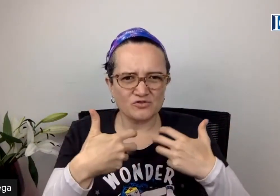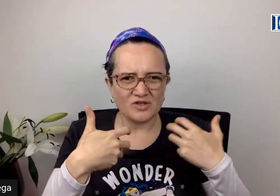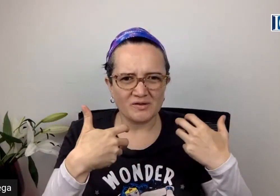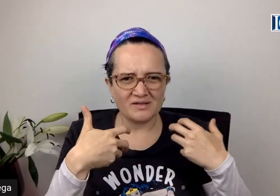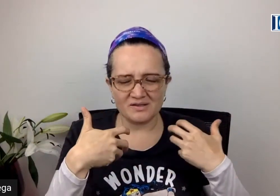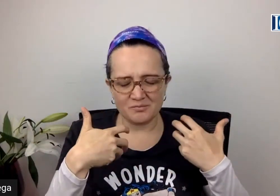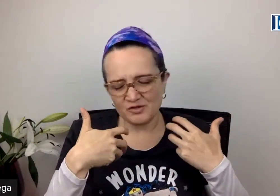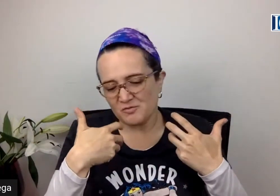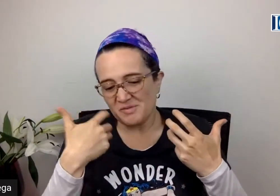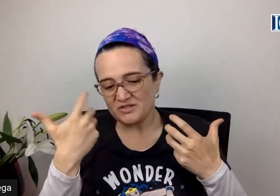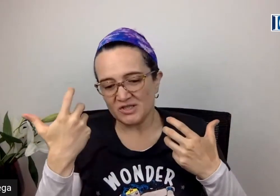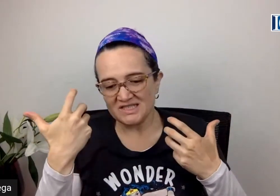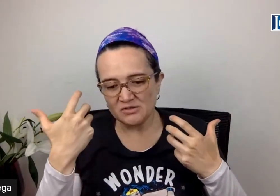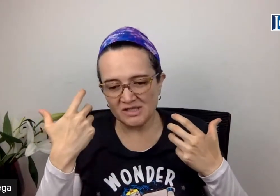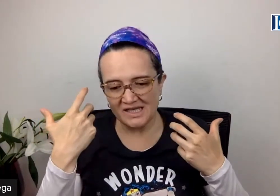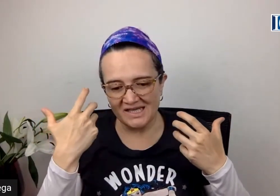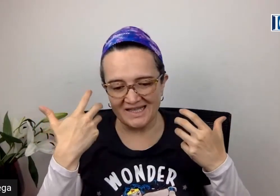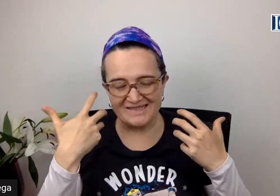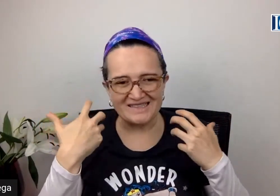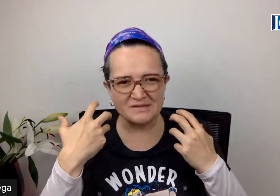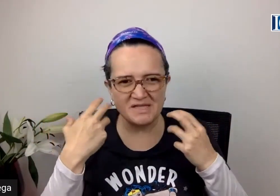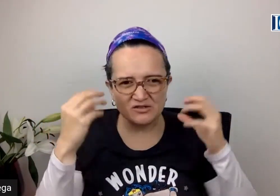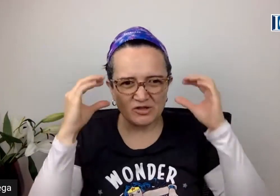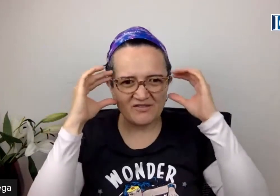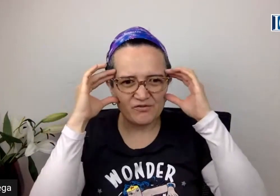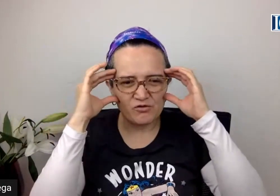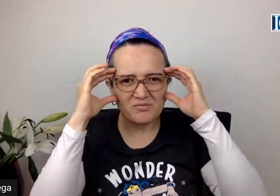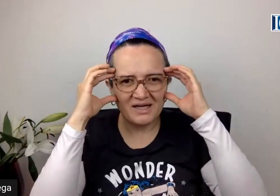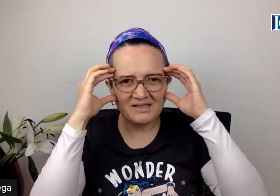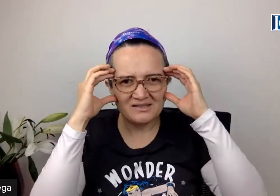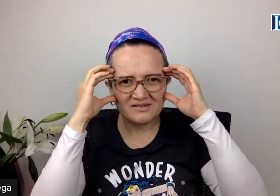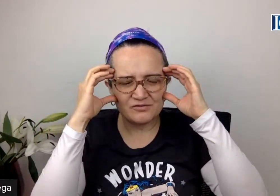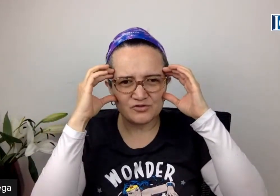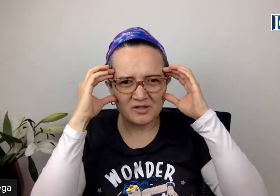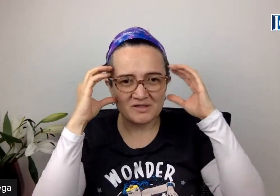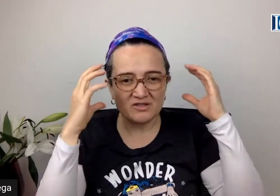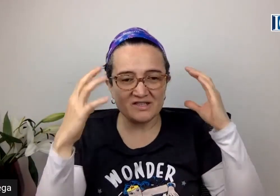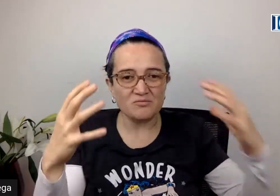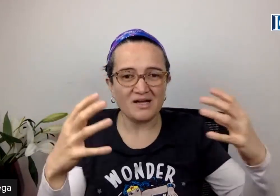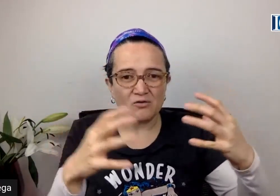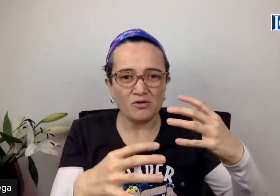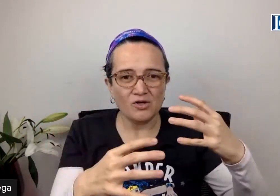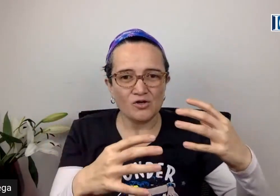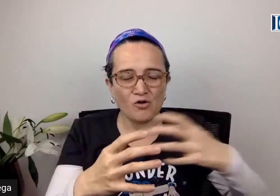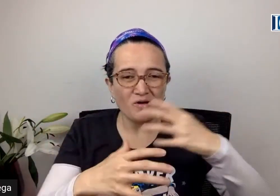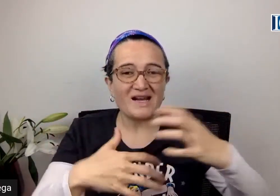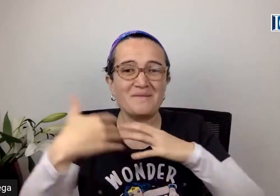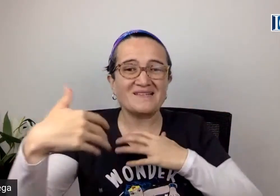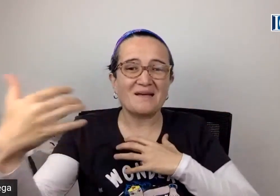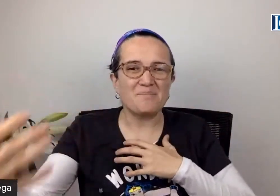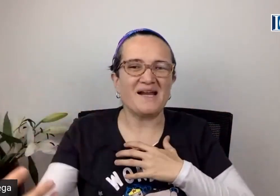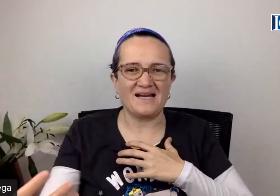mi pasión ha sido el entendimiento de la forma de funcionamiento del ser humano como herramienta para